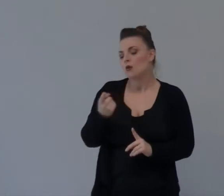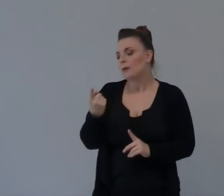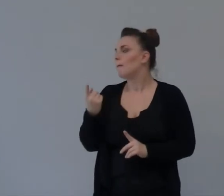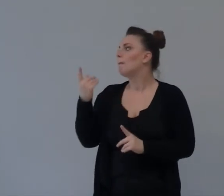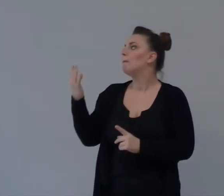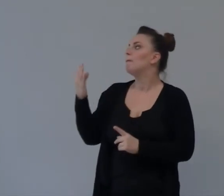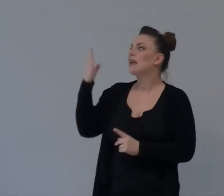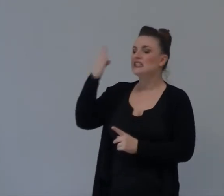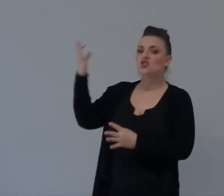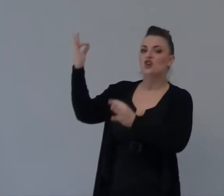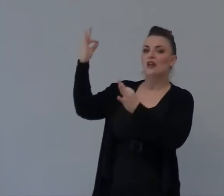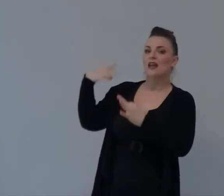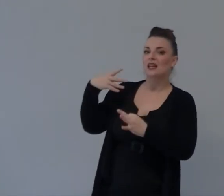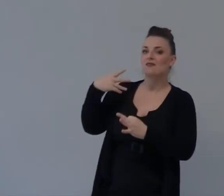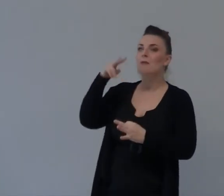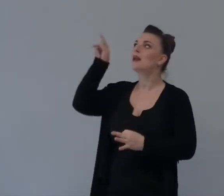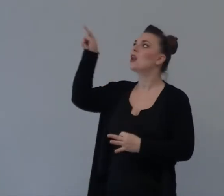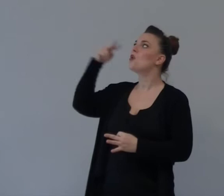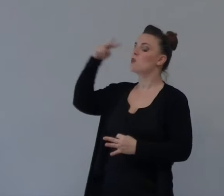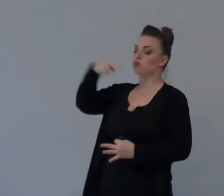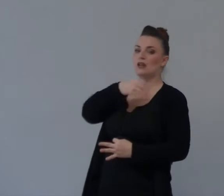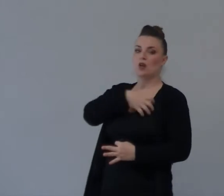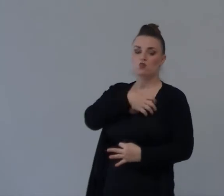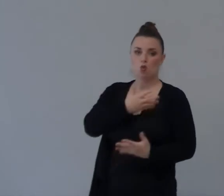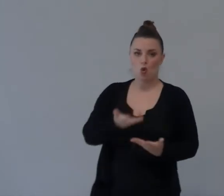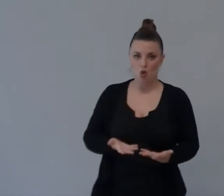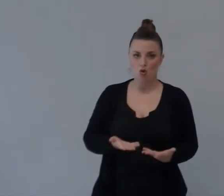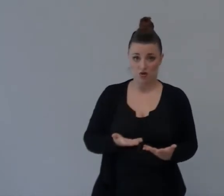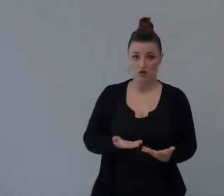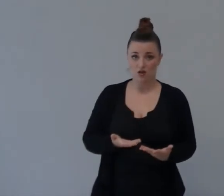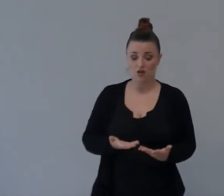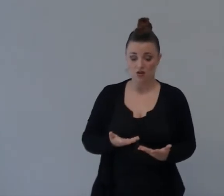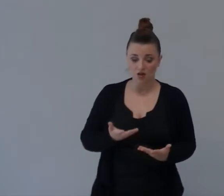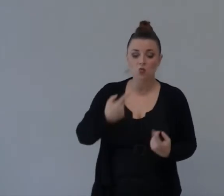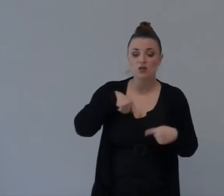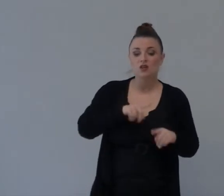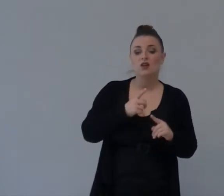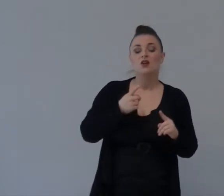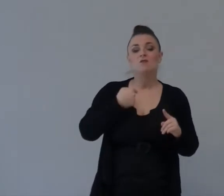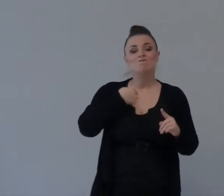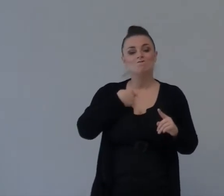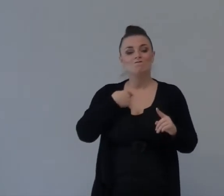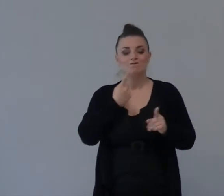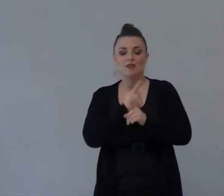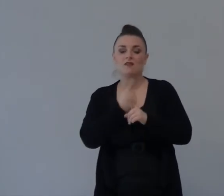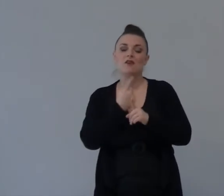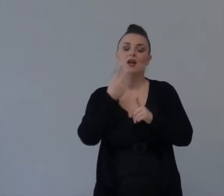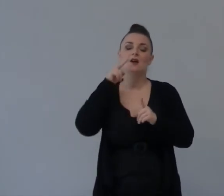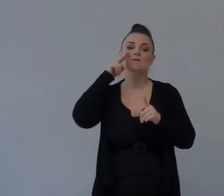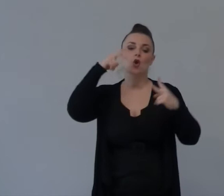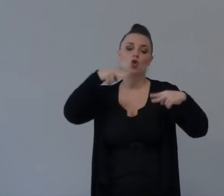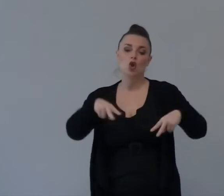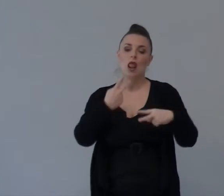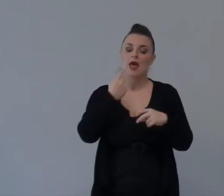Intervenire E Lì Dove Devi Dimostrare Che Sei Credente E Lì Dove Il Signore Ti Vuole Usare Nel Tuo Lavoro